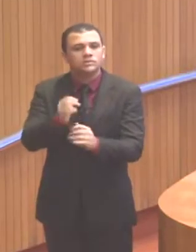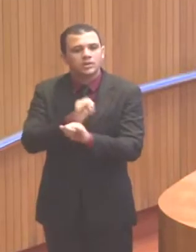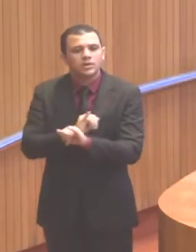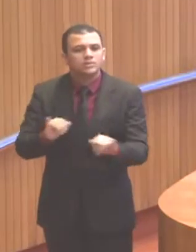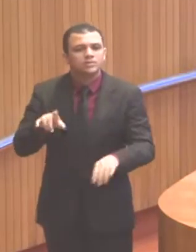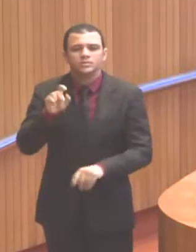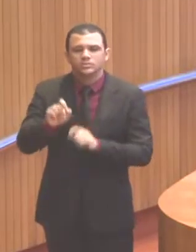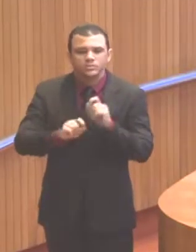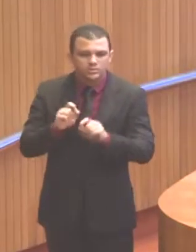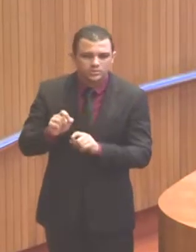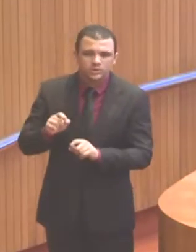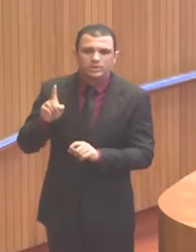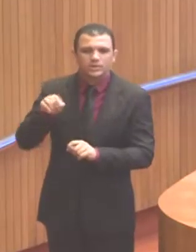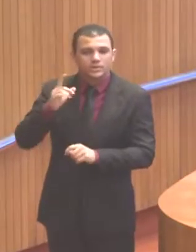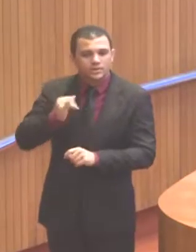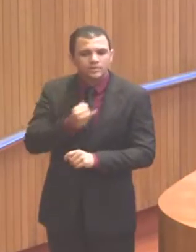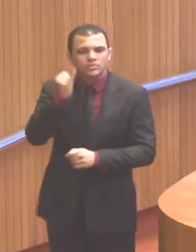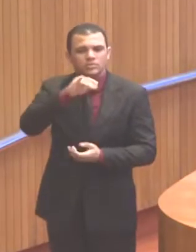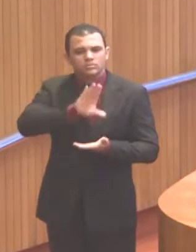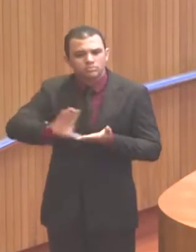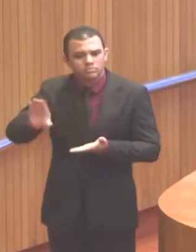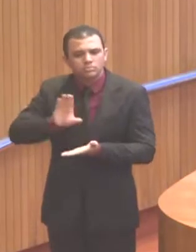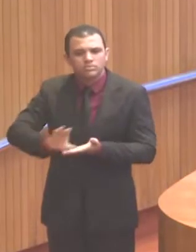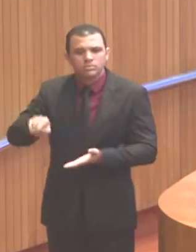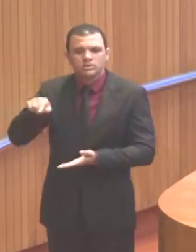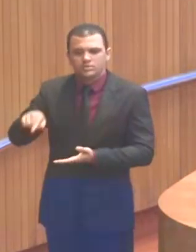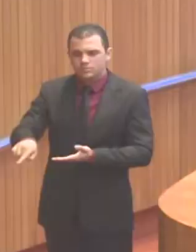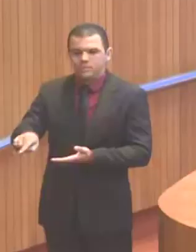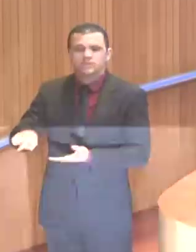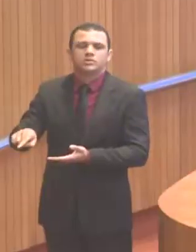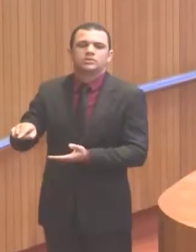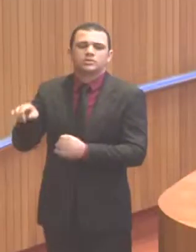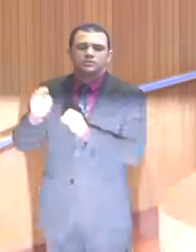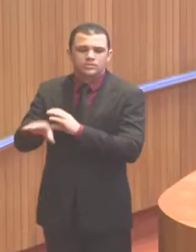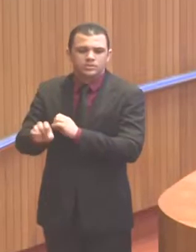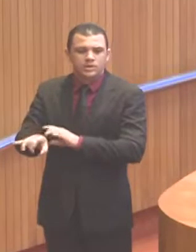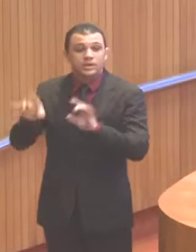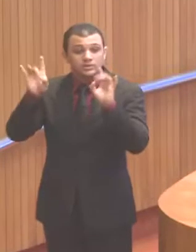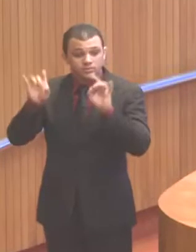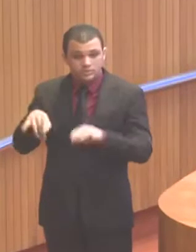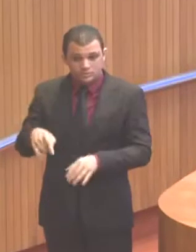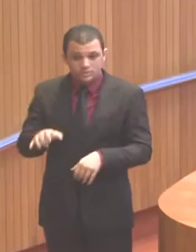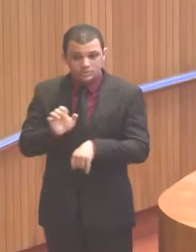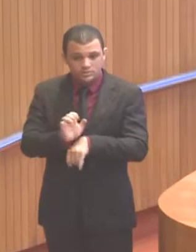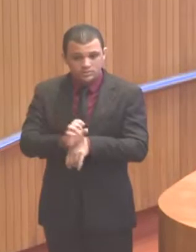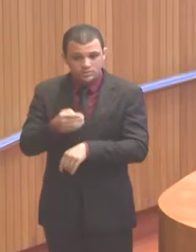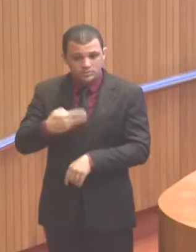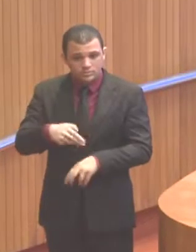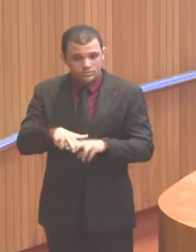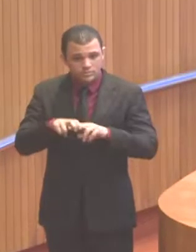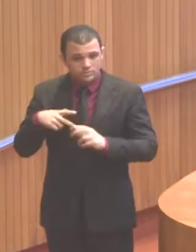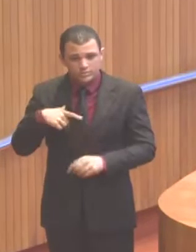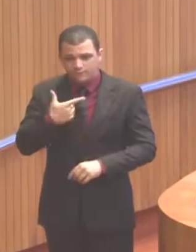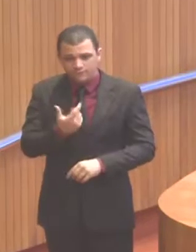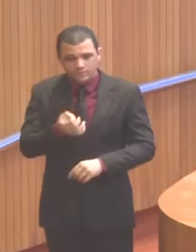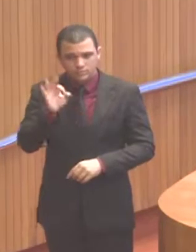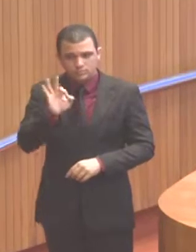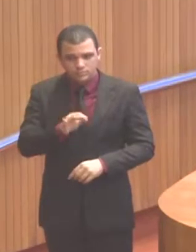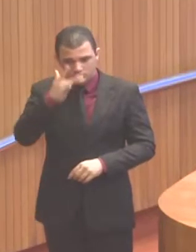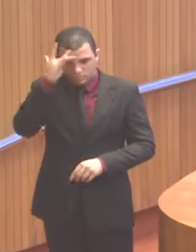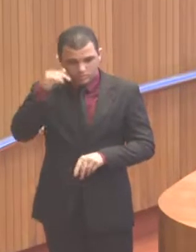importância do investimento na educação, especialmente no Estado como o nosso, onde nós temos mais de 20% da população,